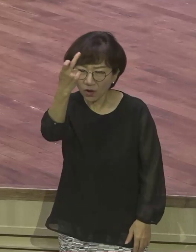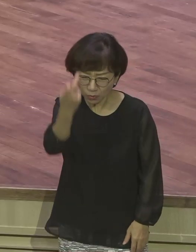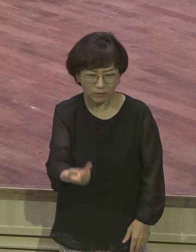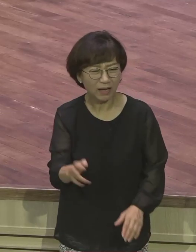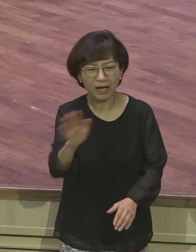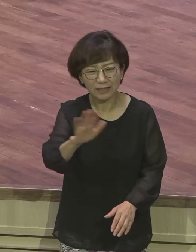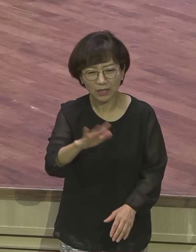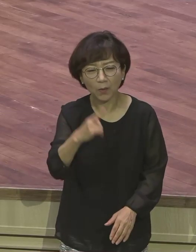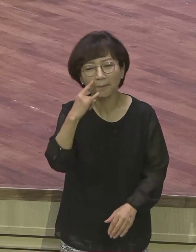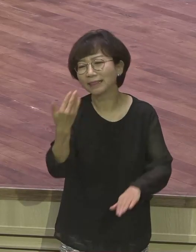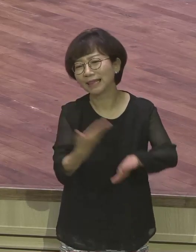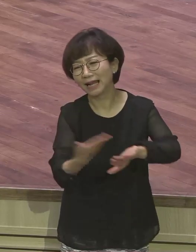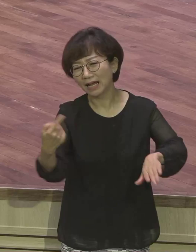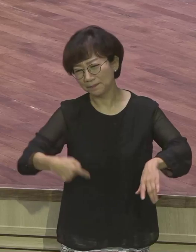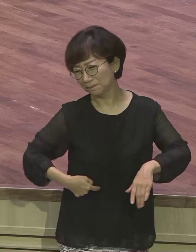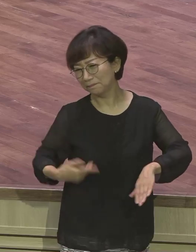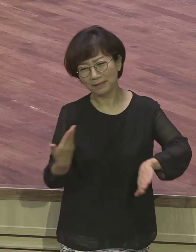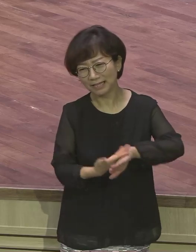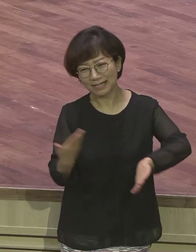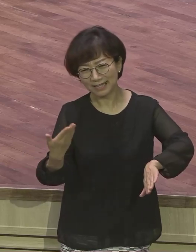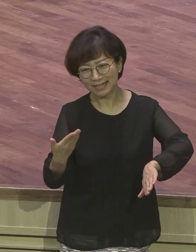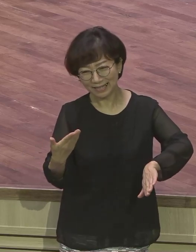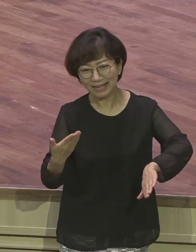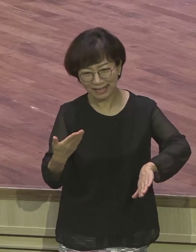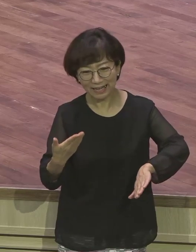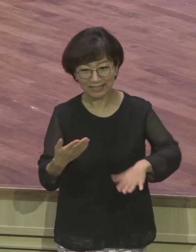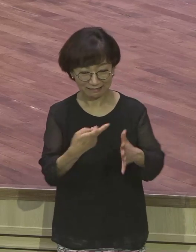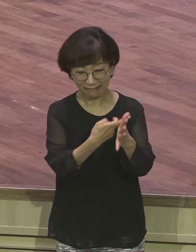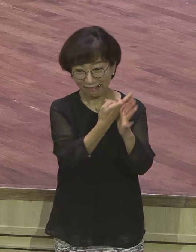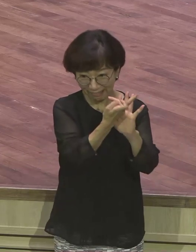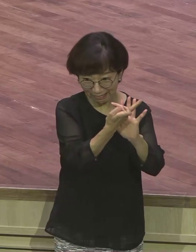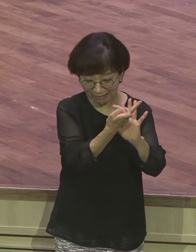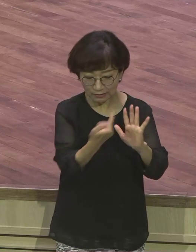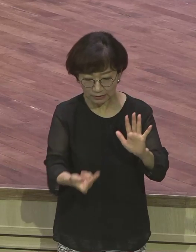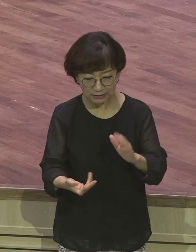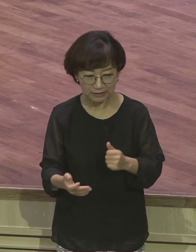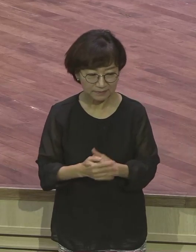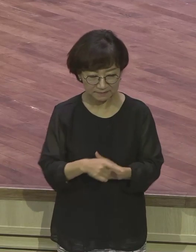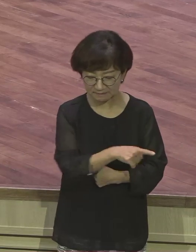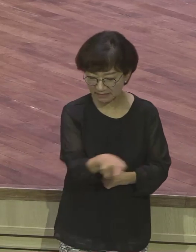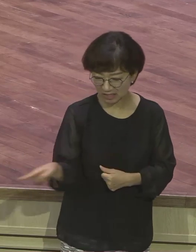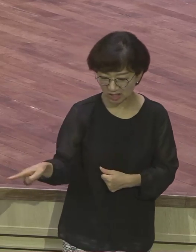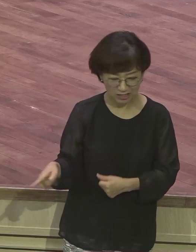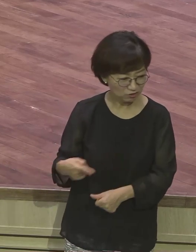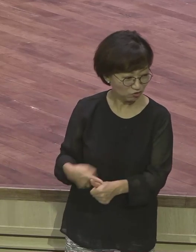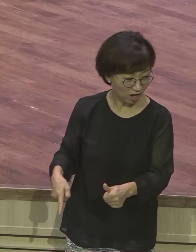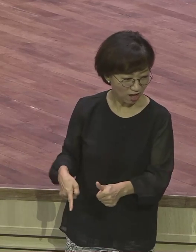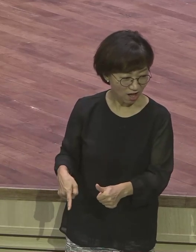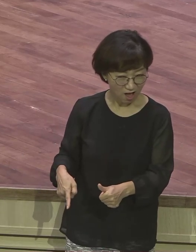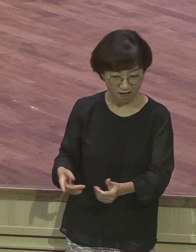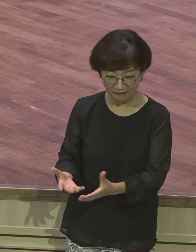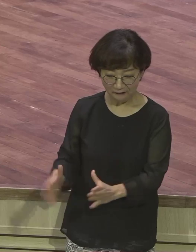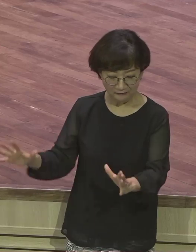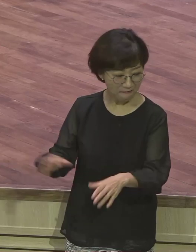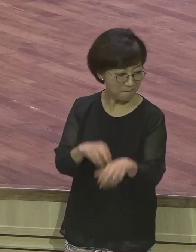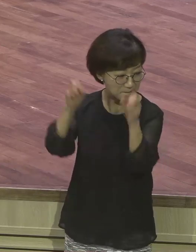형들인데 이 형들은 요셉을 죽여서 엉덩이에 집어넣어버리고 아버지에게는 악한 짐승이